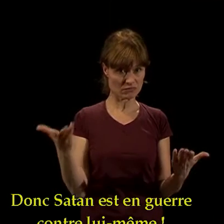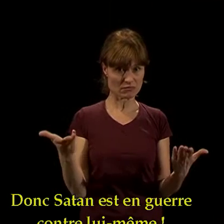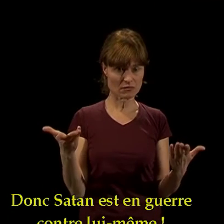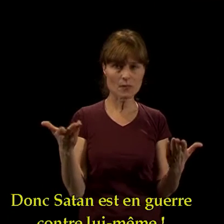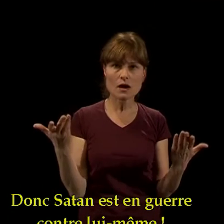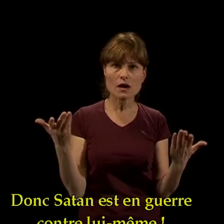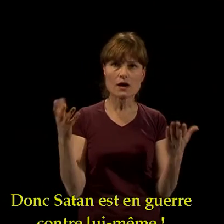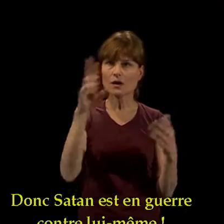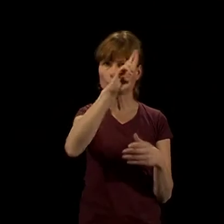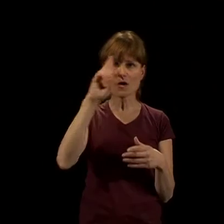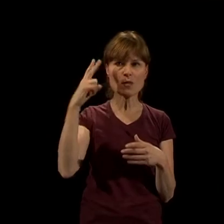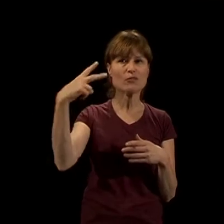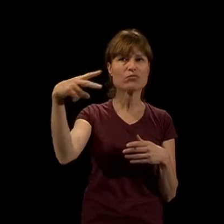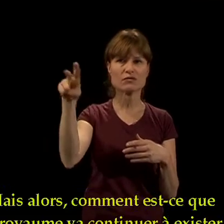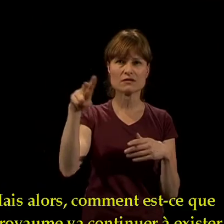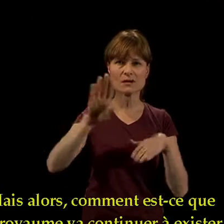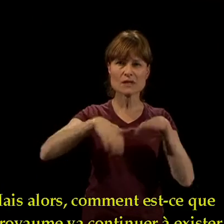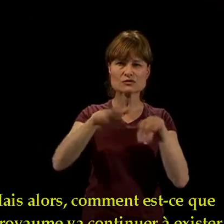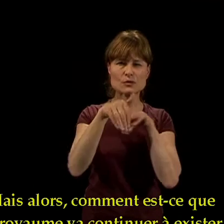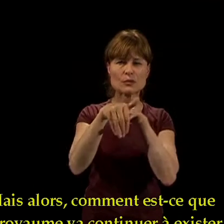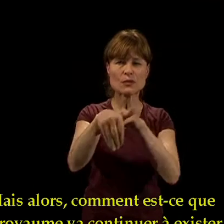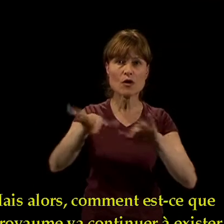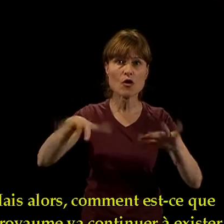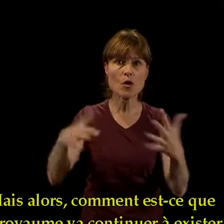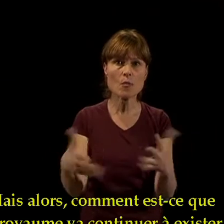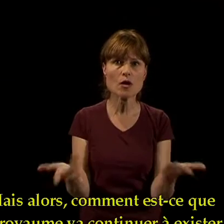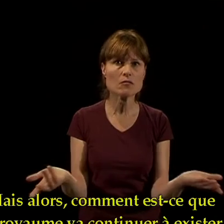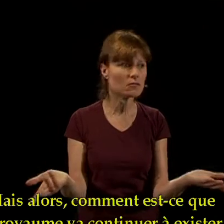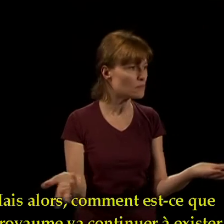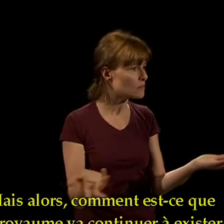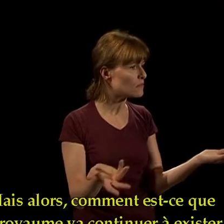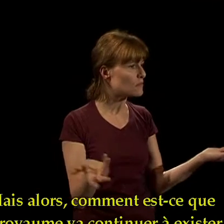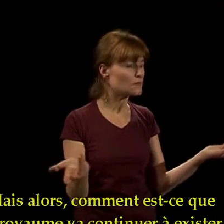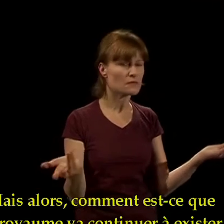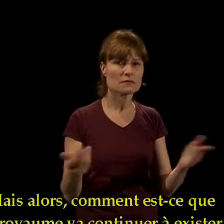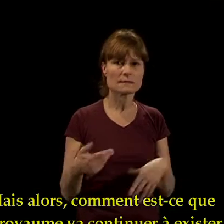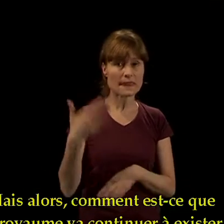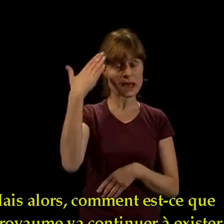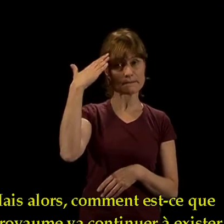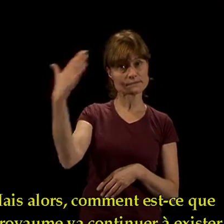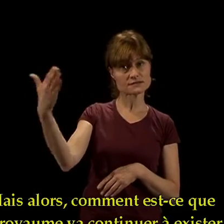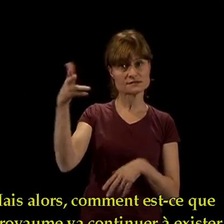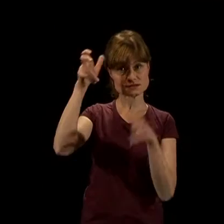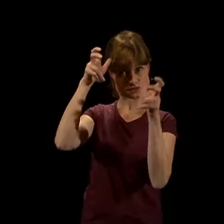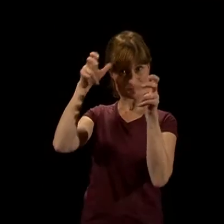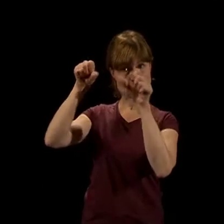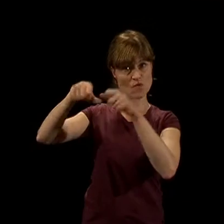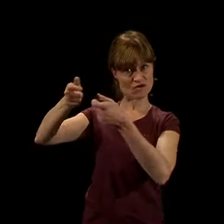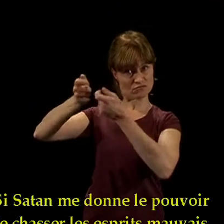Mais alors, comment est-ce que son royaume va continuer à exister ? Si Satan me donne le pouvoir